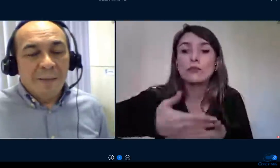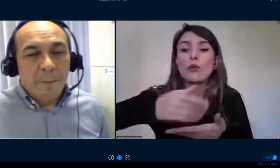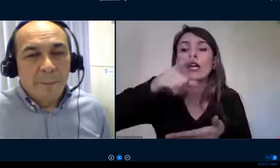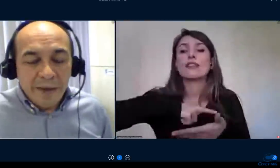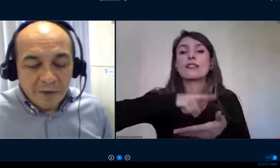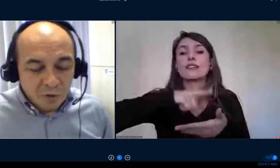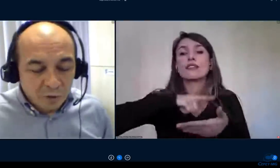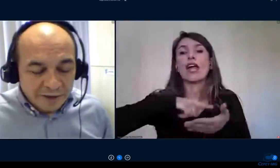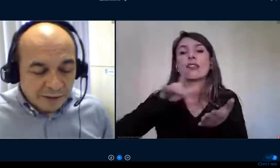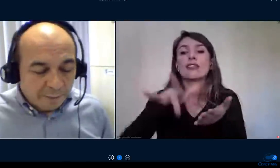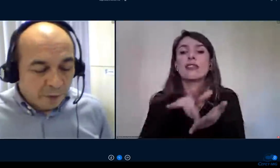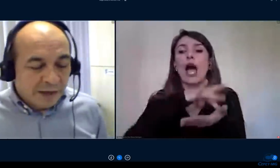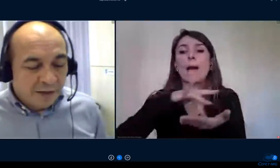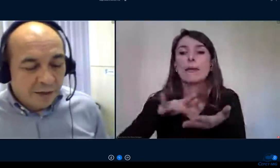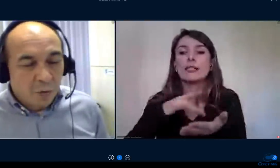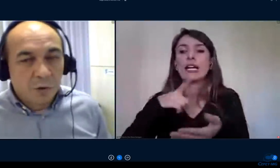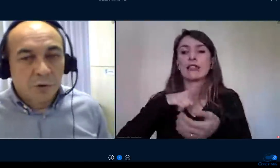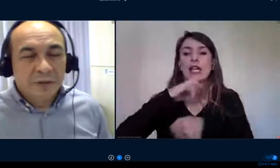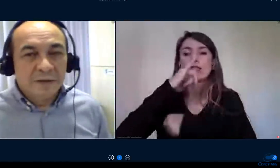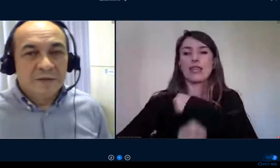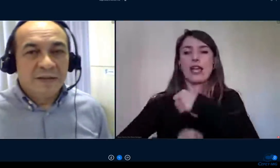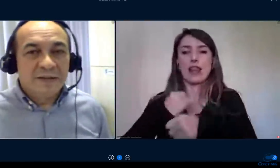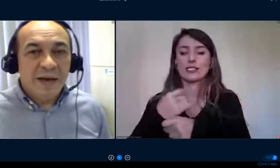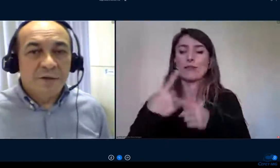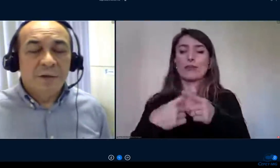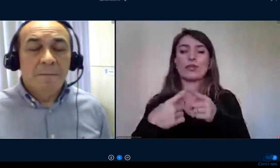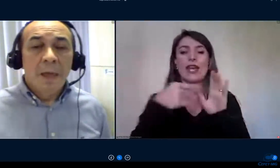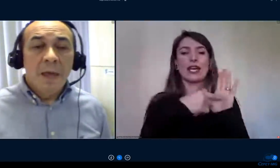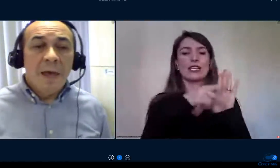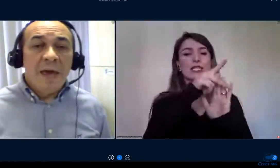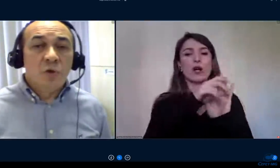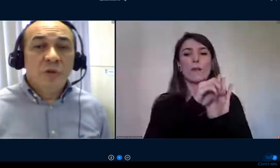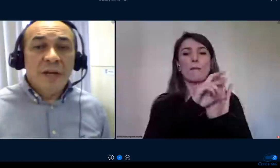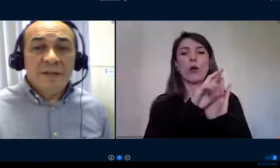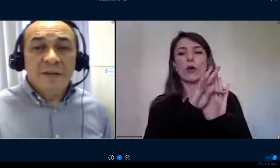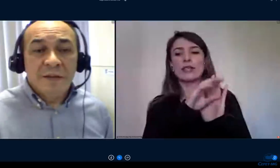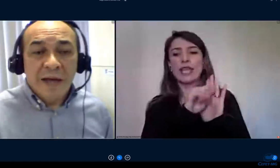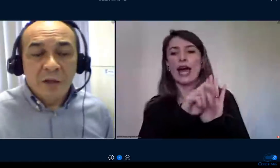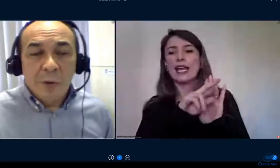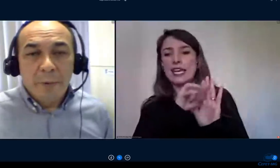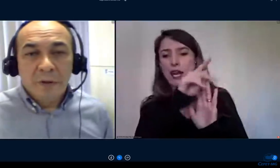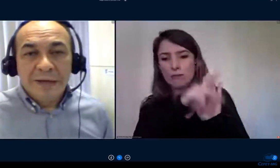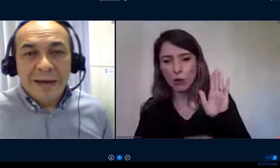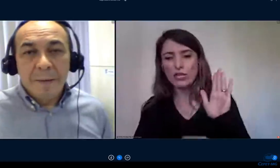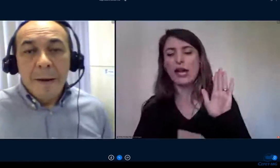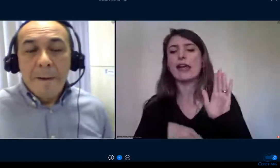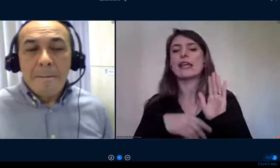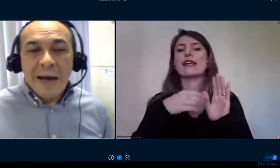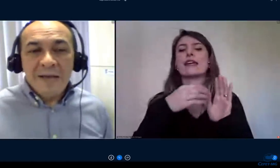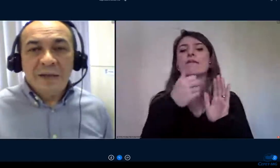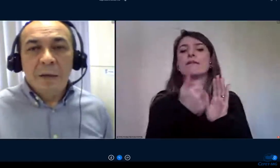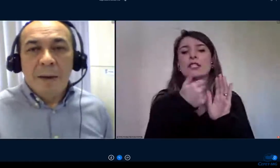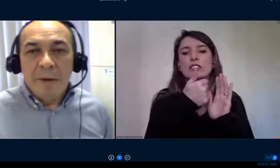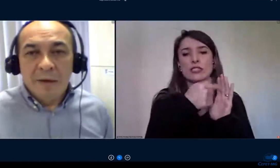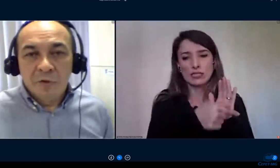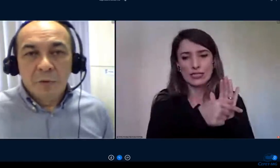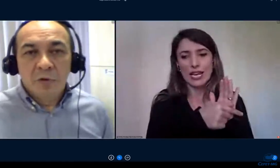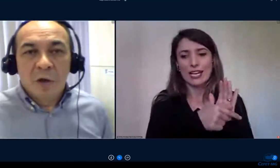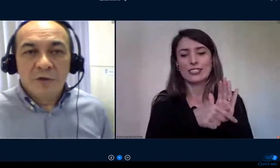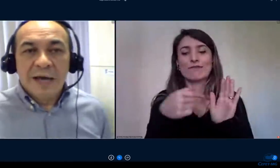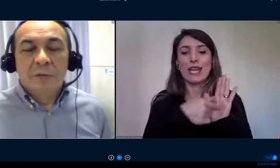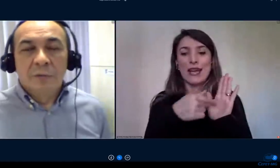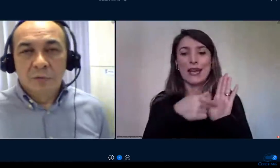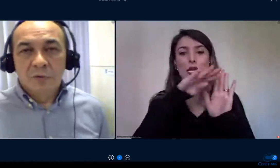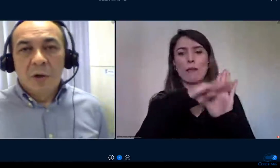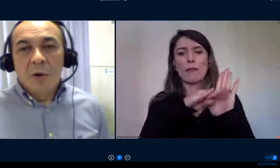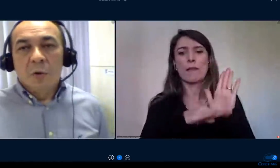essa portaria conjunta 17 surge a necessidade de eu aportar mais equipamentos para